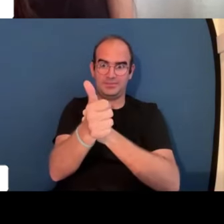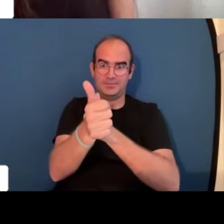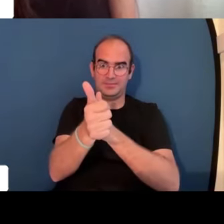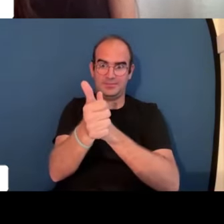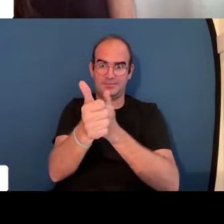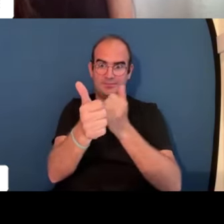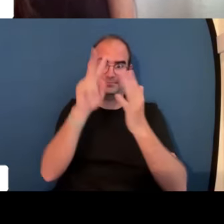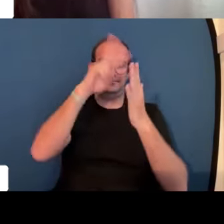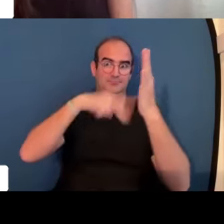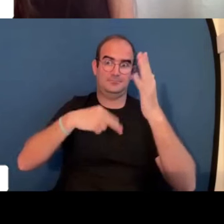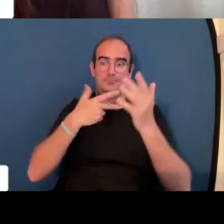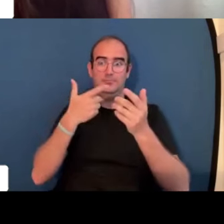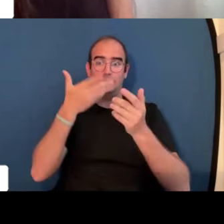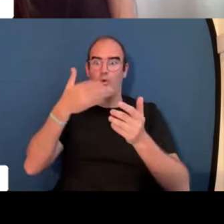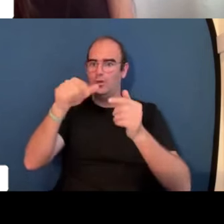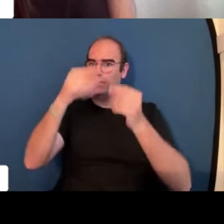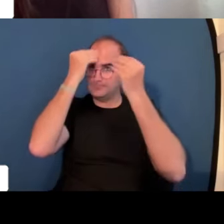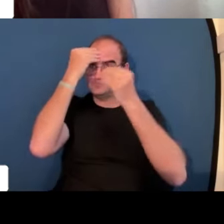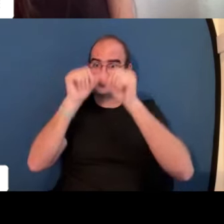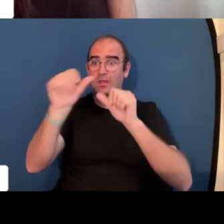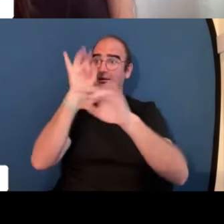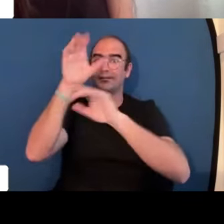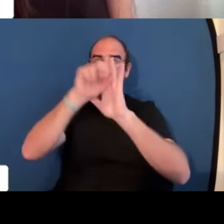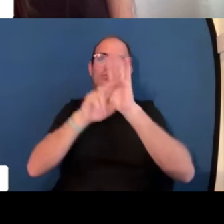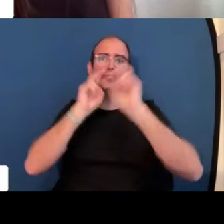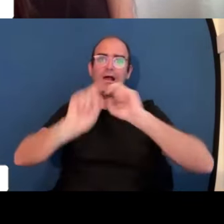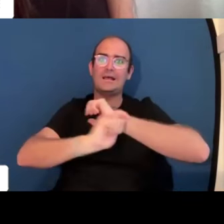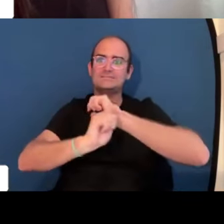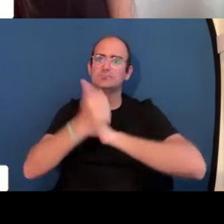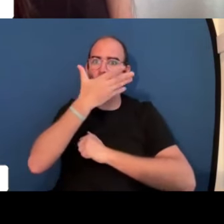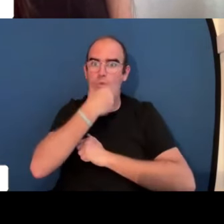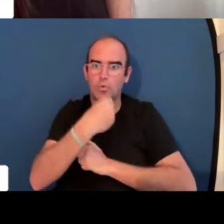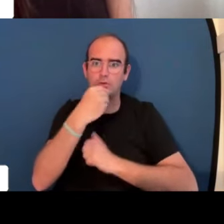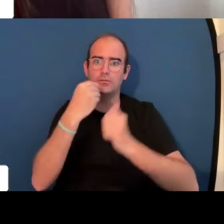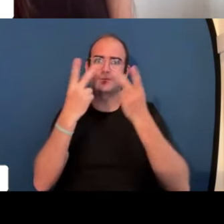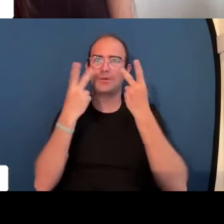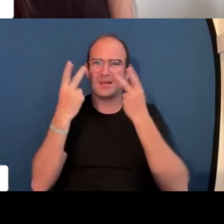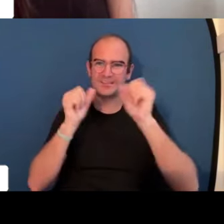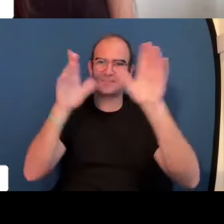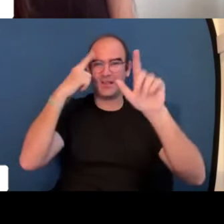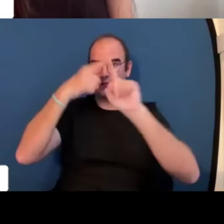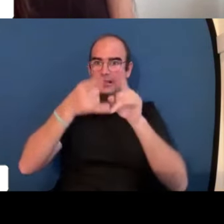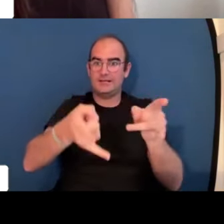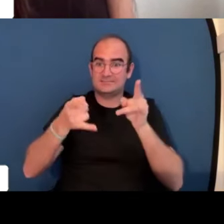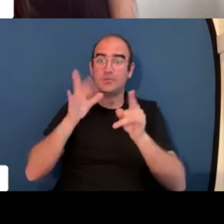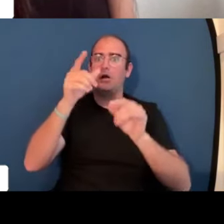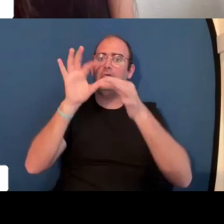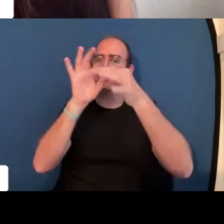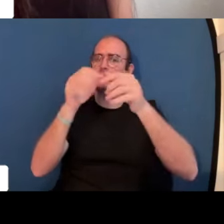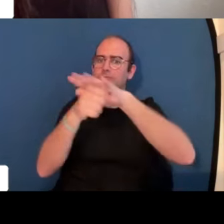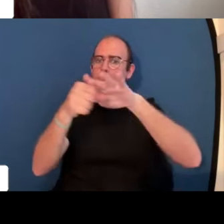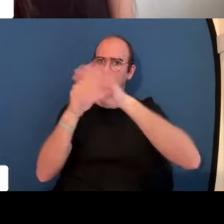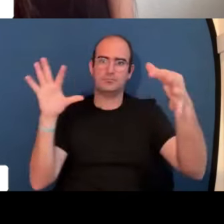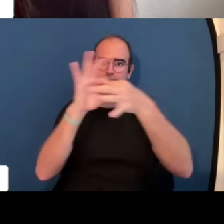la atención y no lo descartaría visualmente enseguida me atrapa y una vez que se mandan los